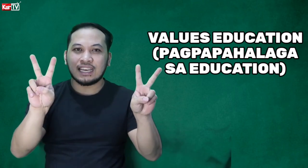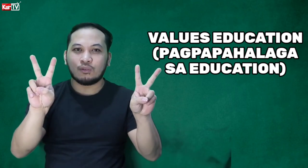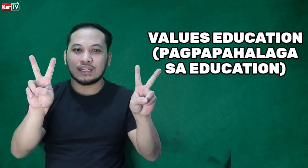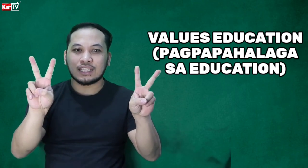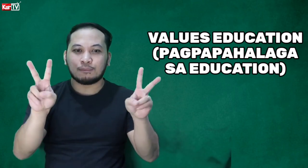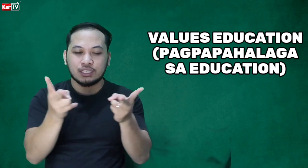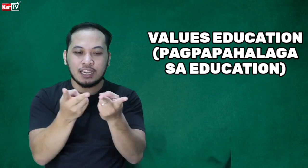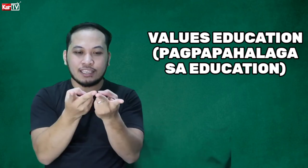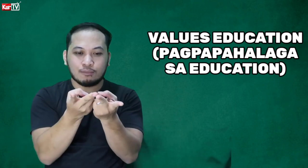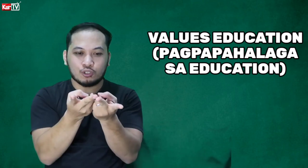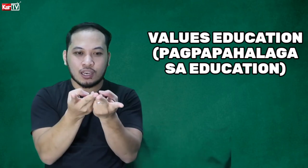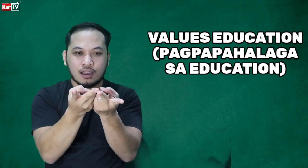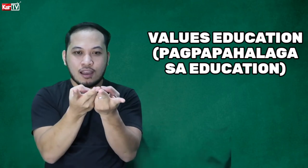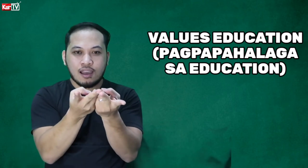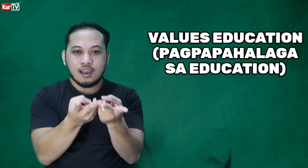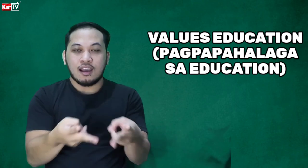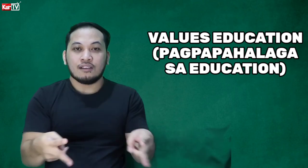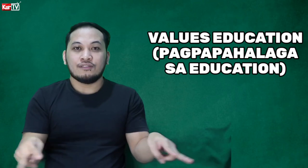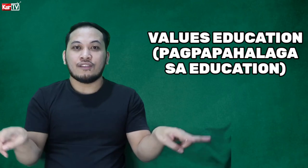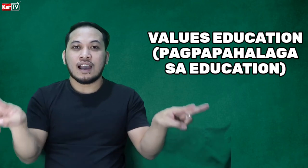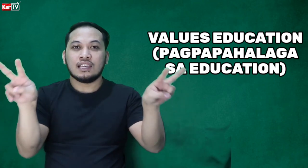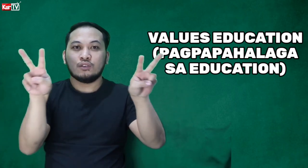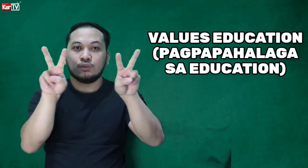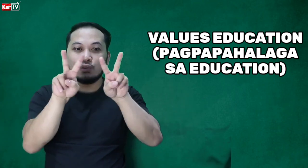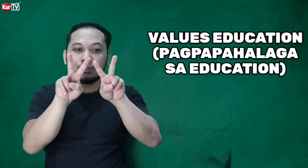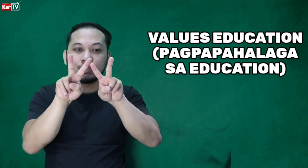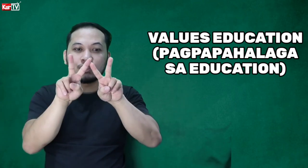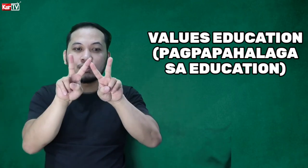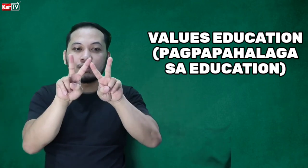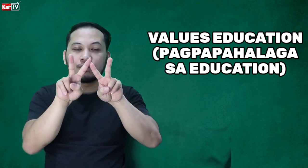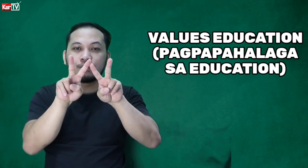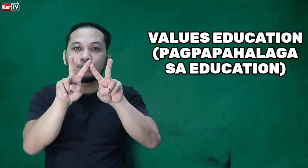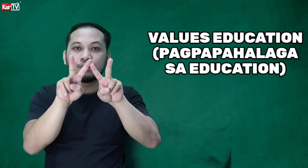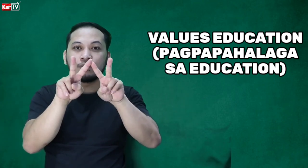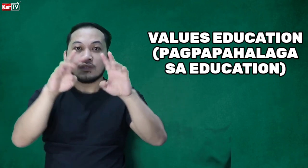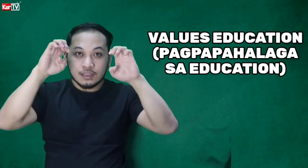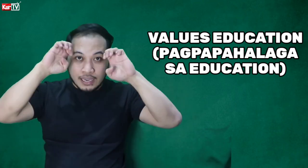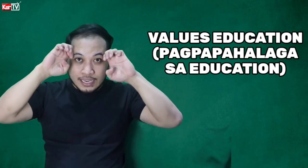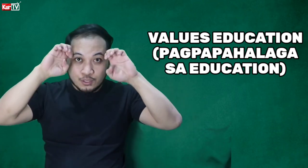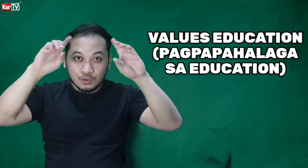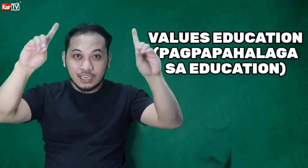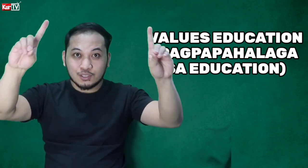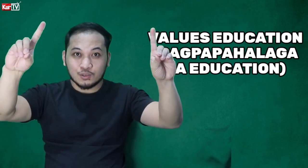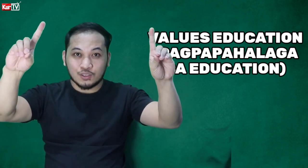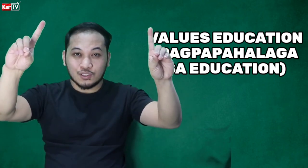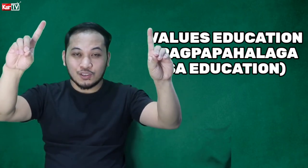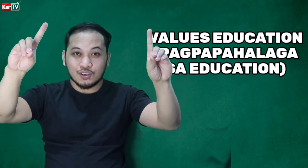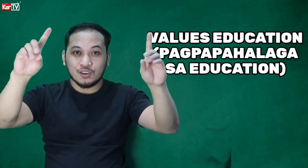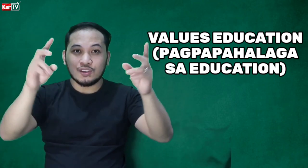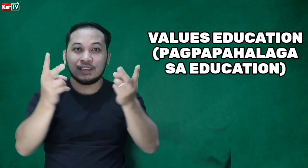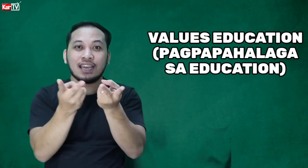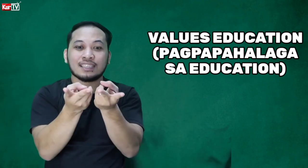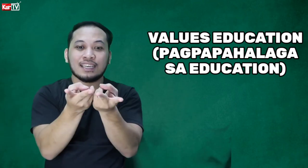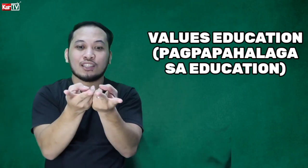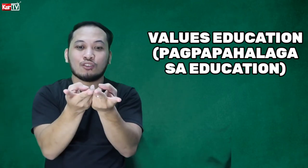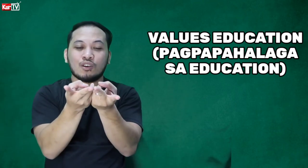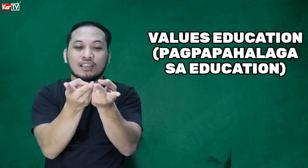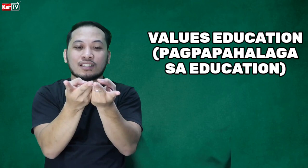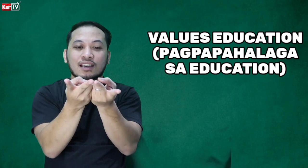dalawa tapos i-ganyan mo siya. Values Education. Next, i-gantong mo lang siya.